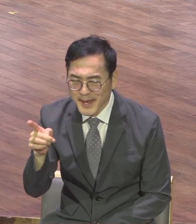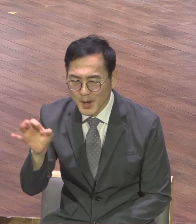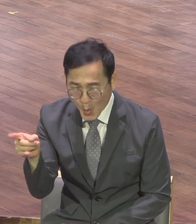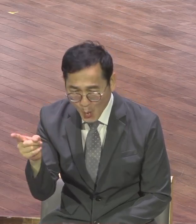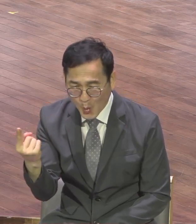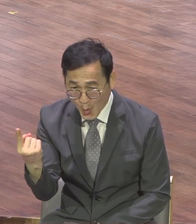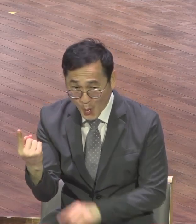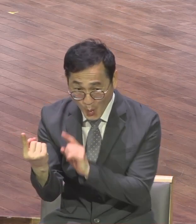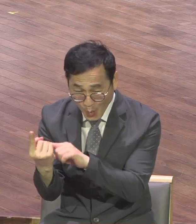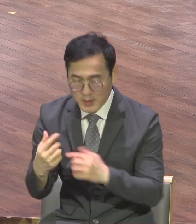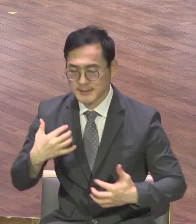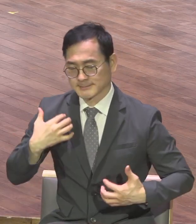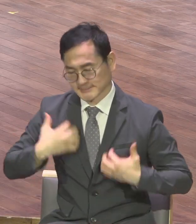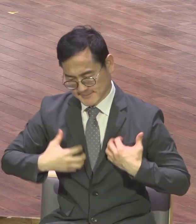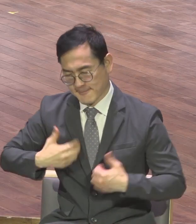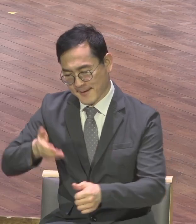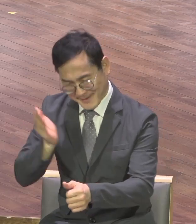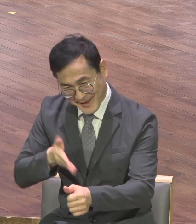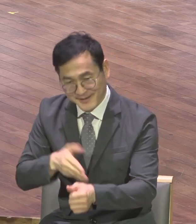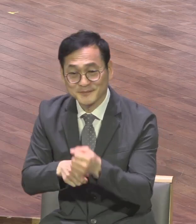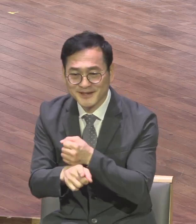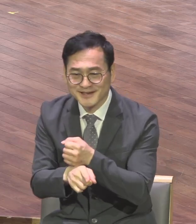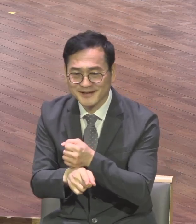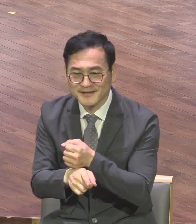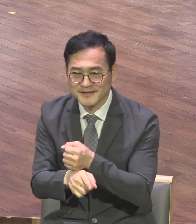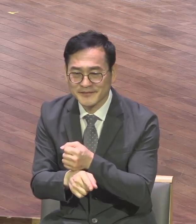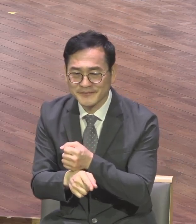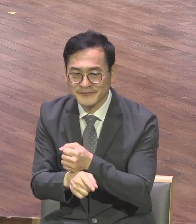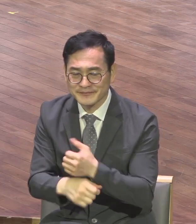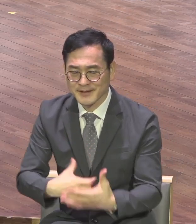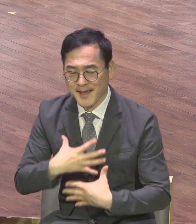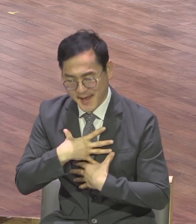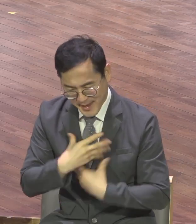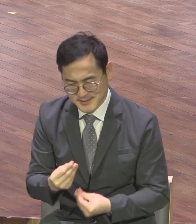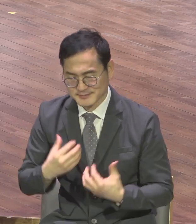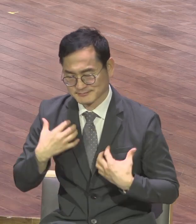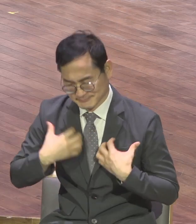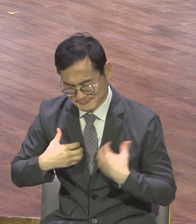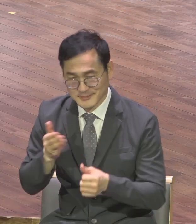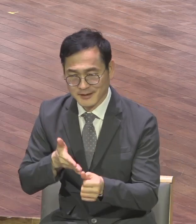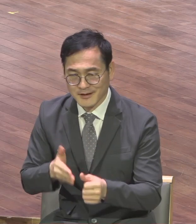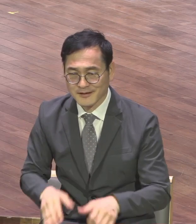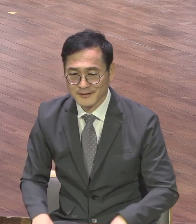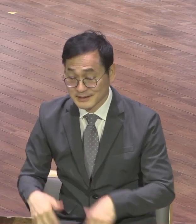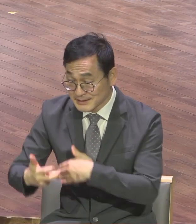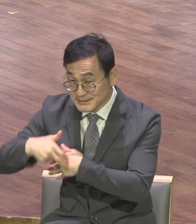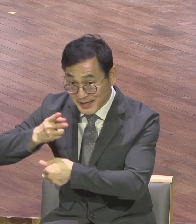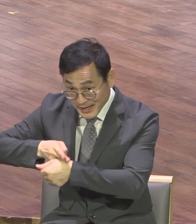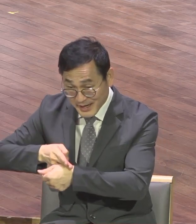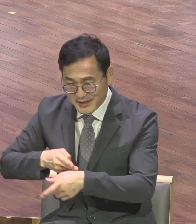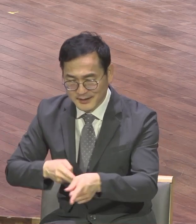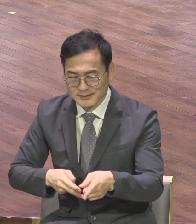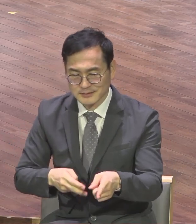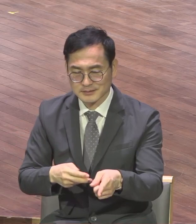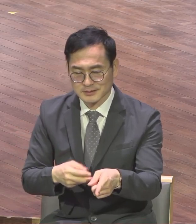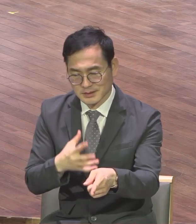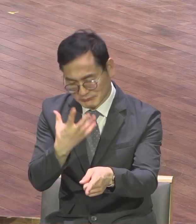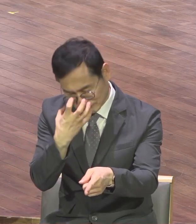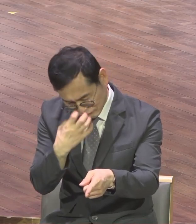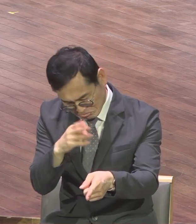기분 가져라 안심하라 마치 의사가 말이오 절망 중에는 환자에게 용기를 좀